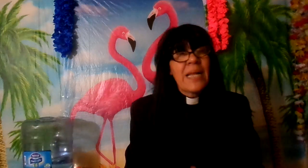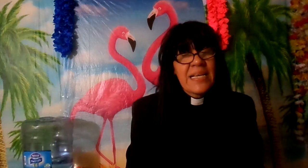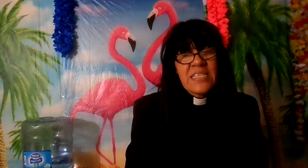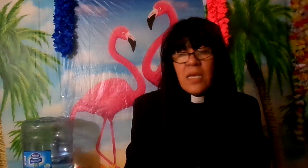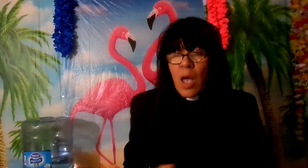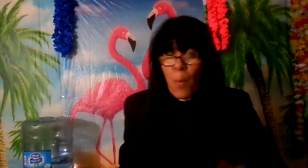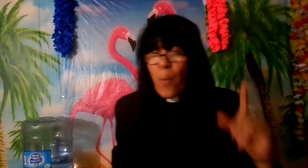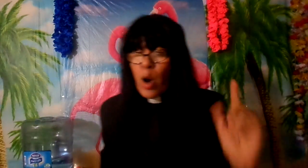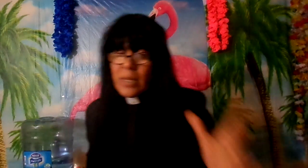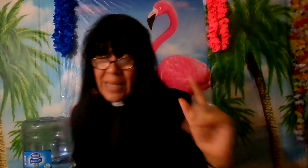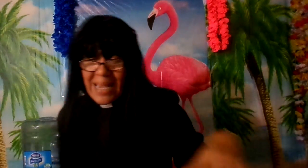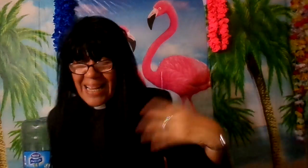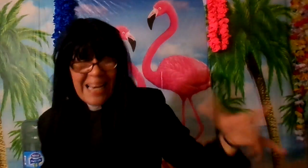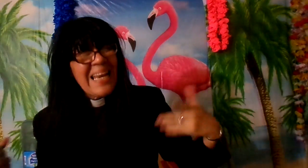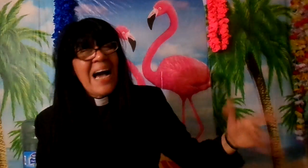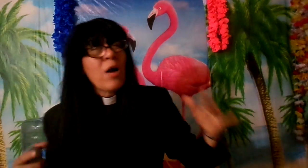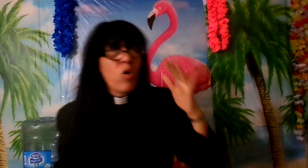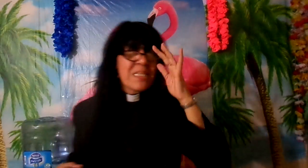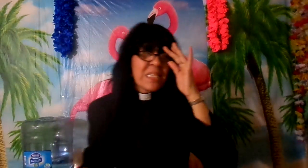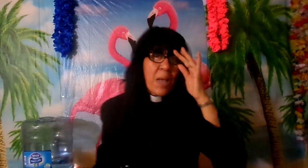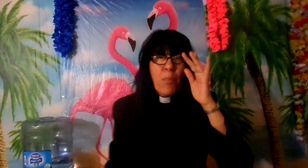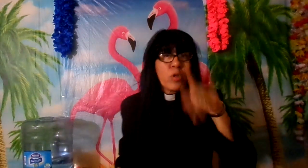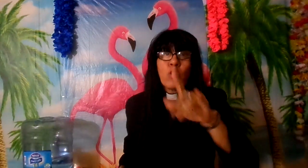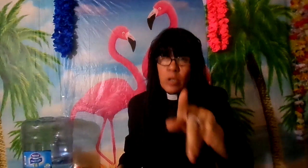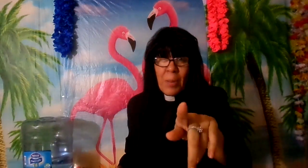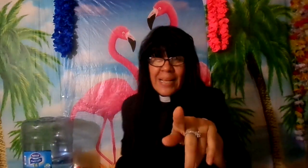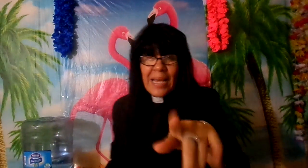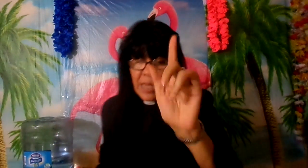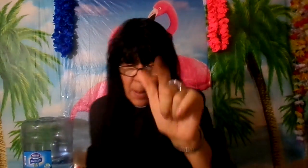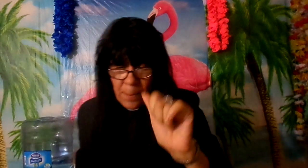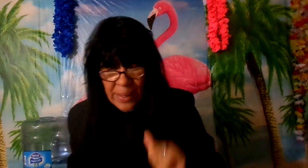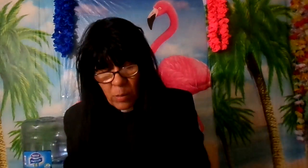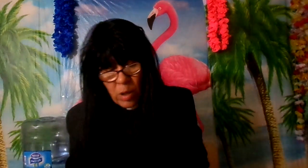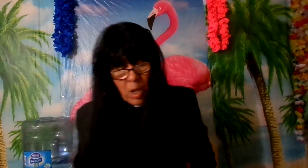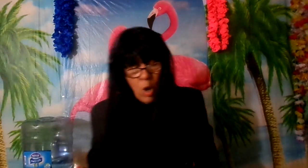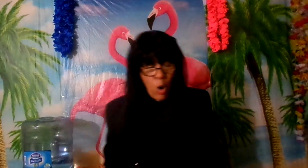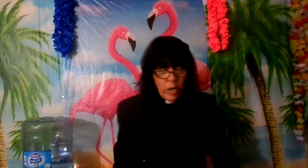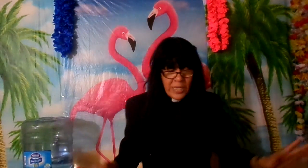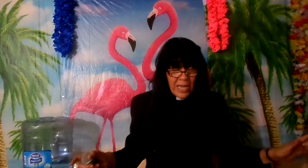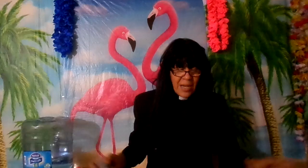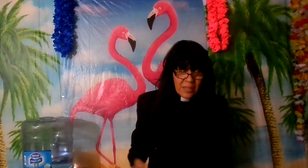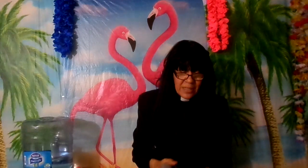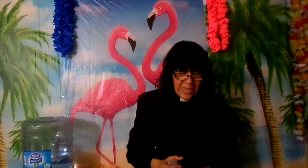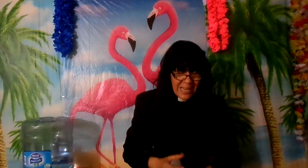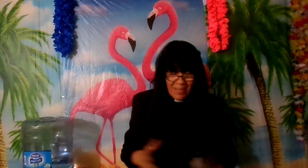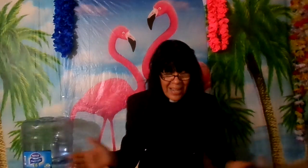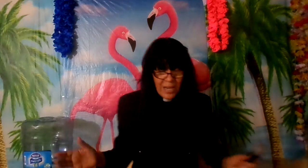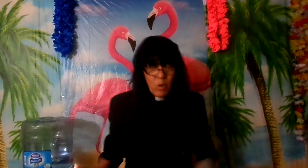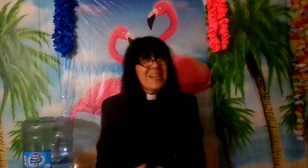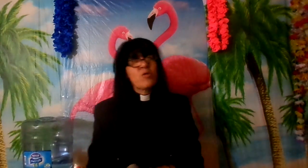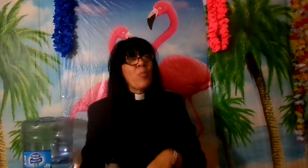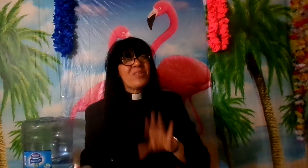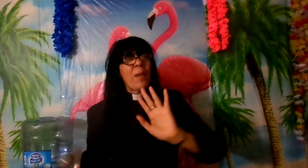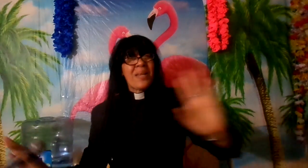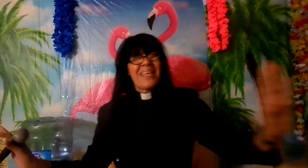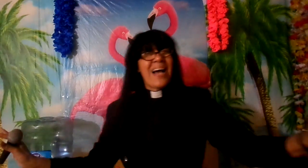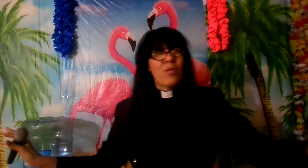¿verdad que sí? porque las cosas se están poniendo de mar que en peor hoy día el evangelio ha sido ya predicado